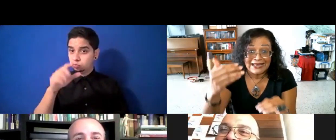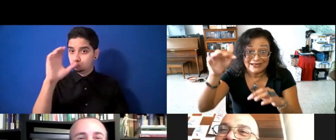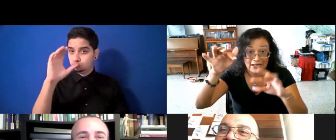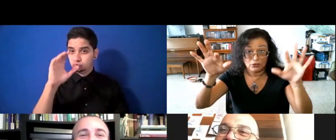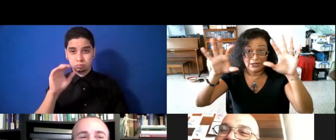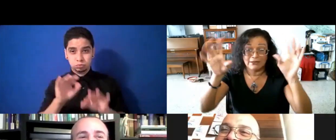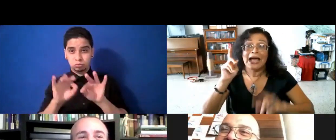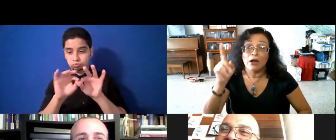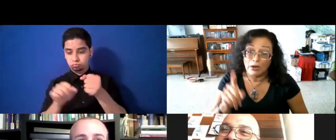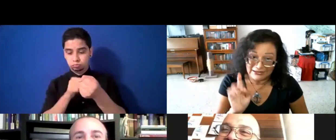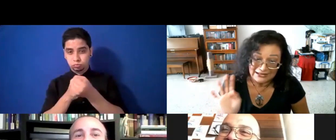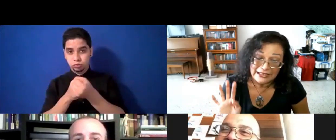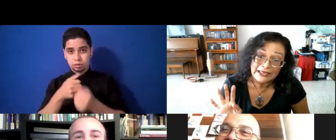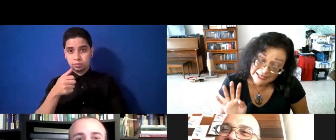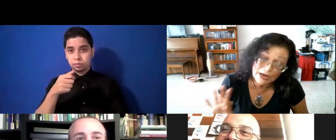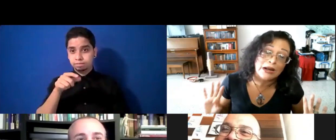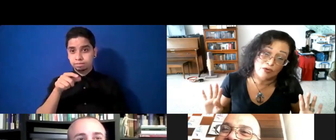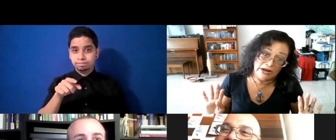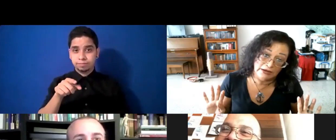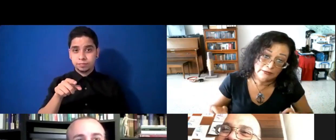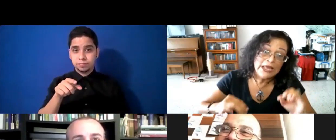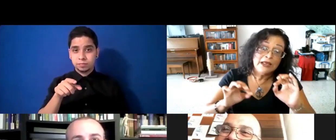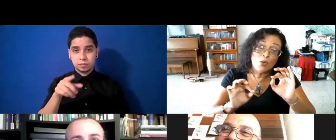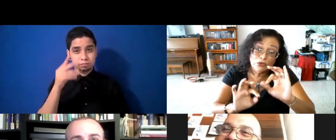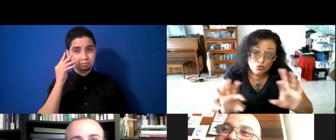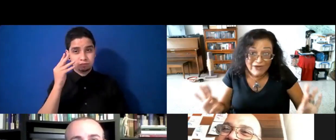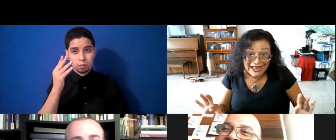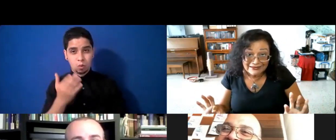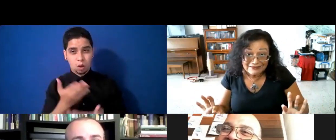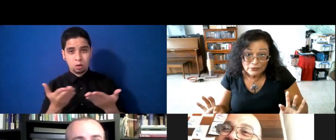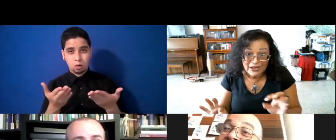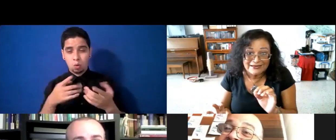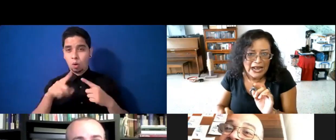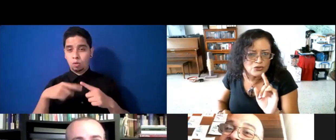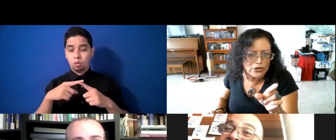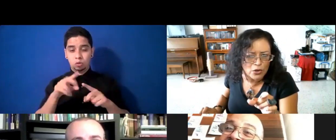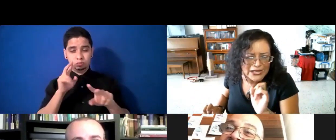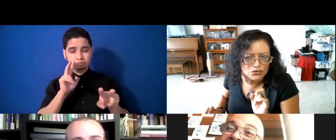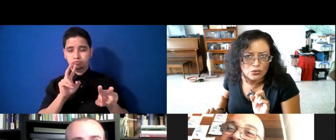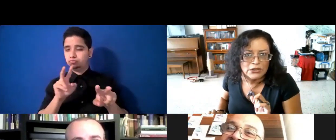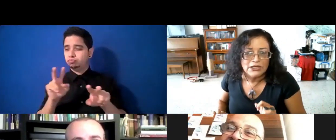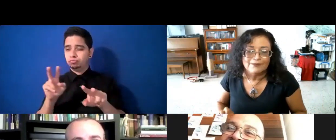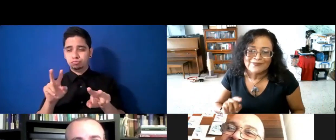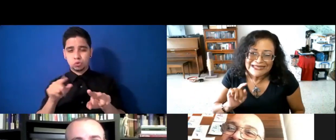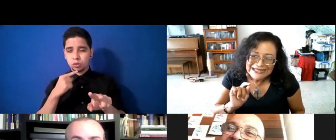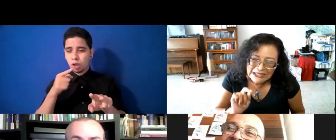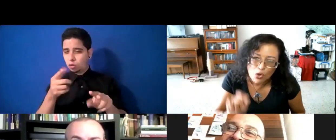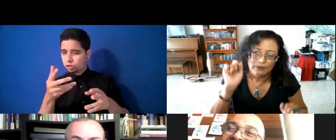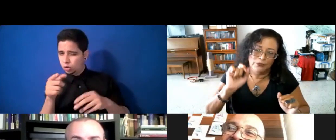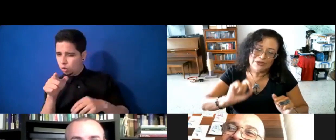ahí están todas. Ahora, te digo algo, Frank. Cuando tú veas, tú vas a decir, ay, yo quiero eso. No. No